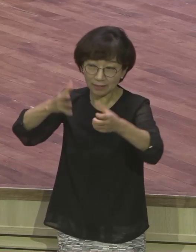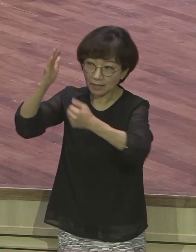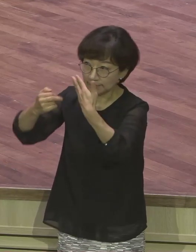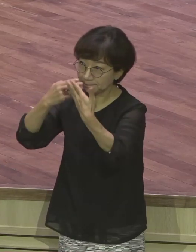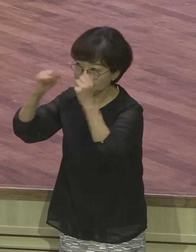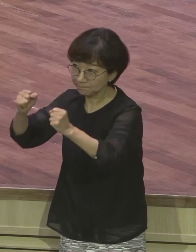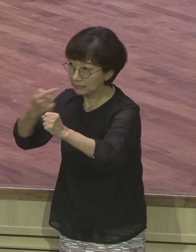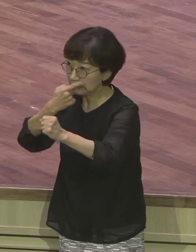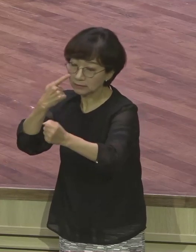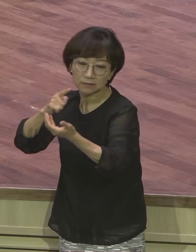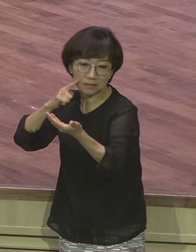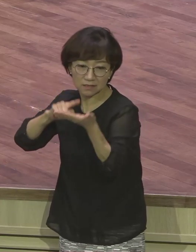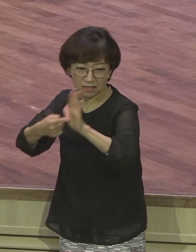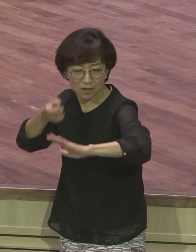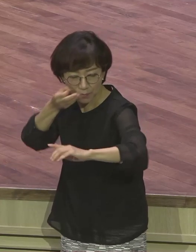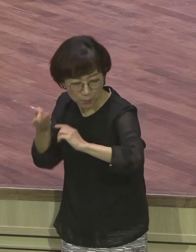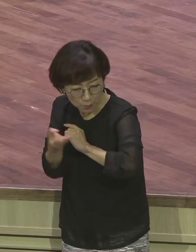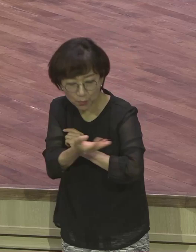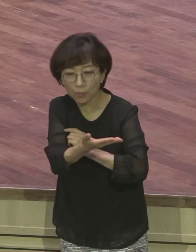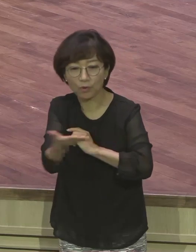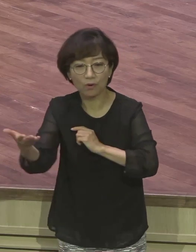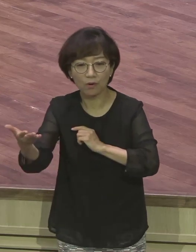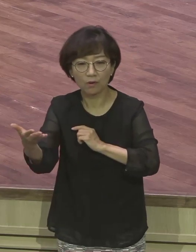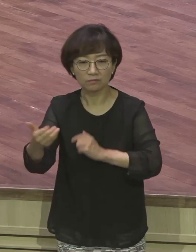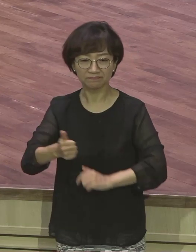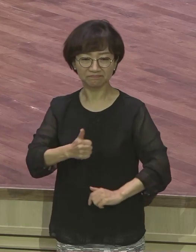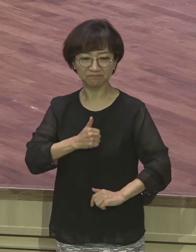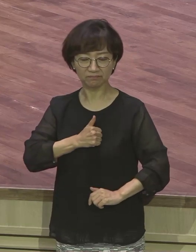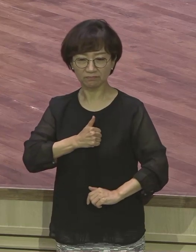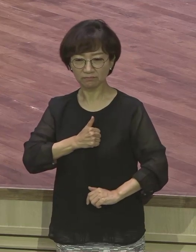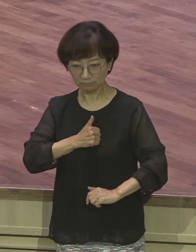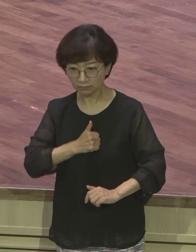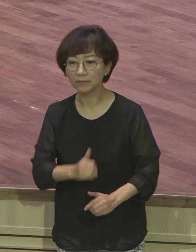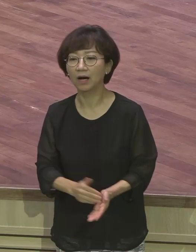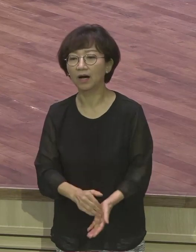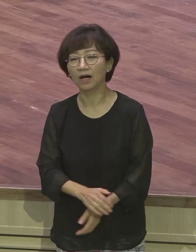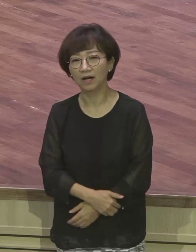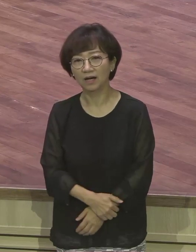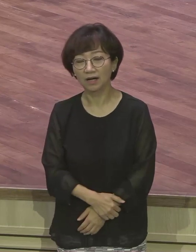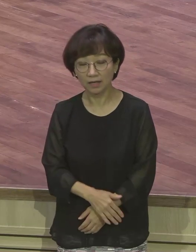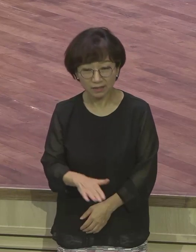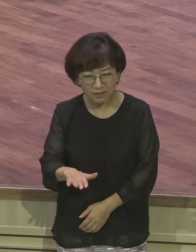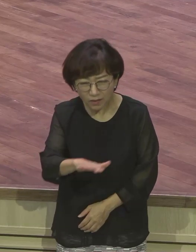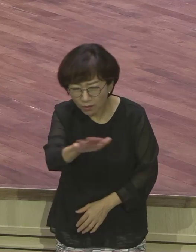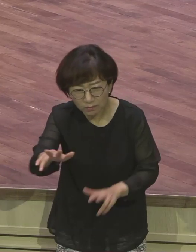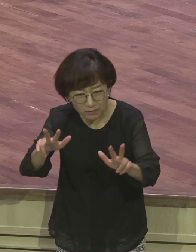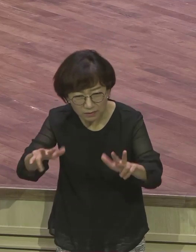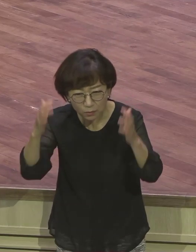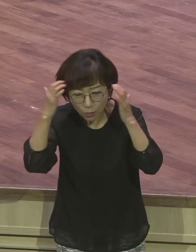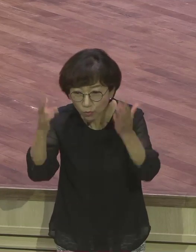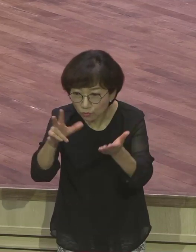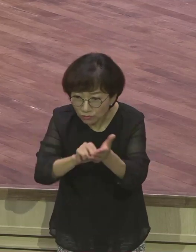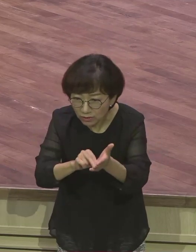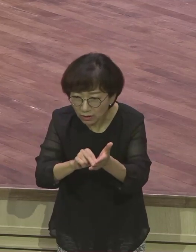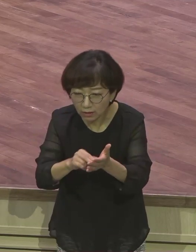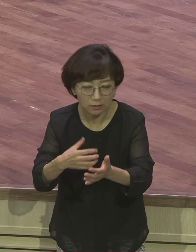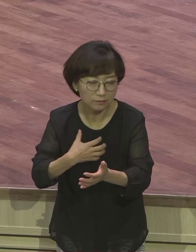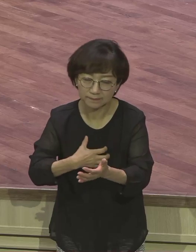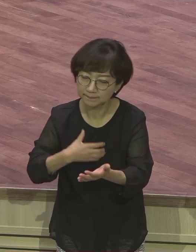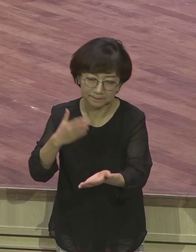온천하에 하나님 살아계심 여러분 앞에 닥치는 문제사건 두려워하지 마시기 바랍니다 은약